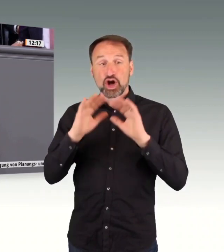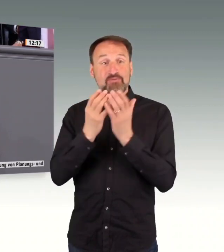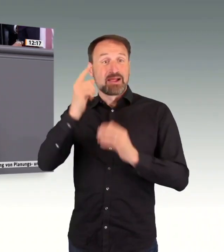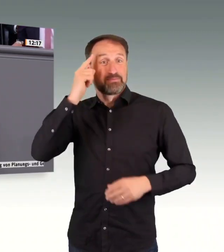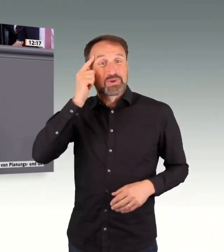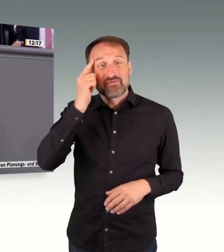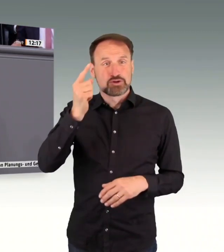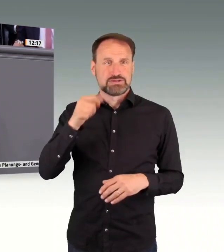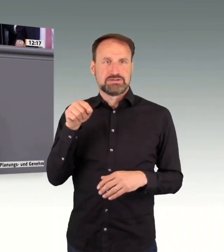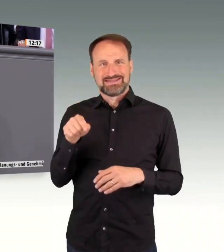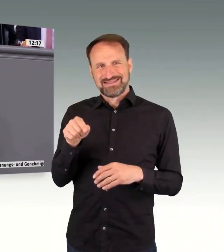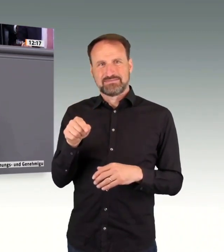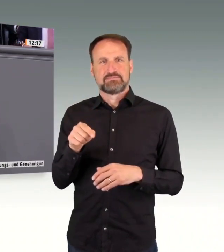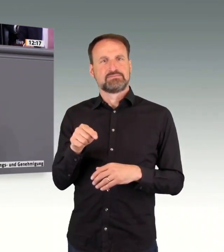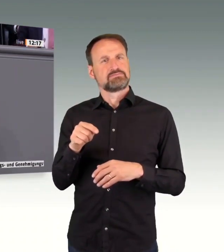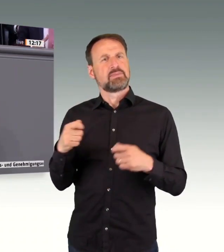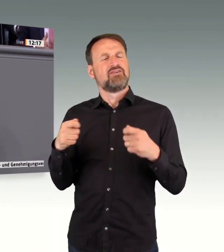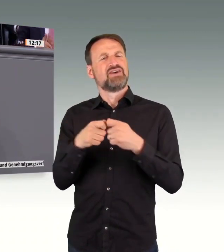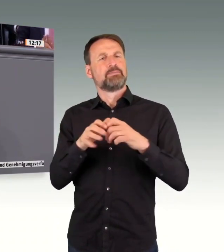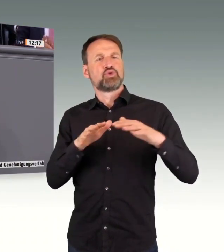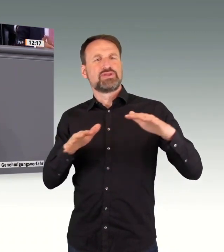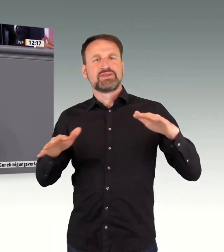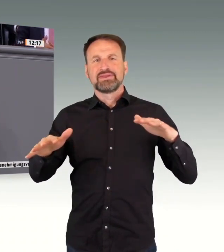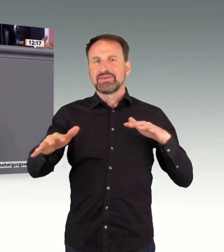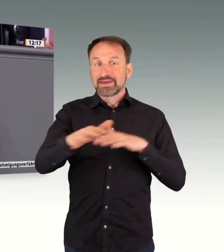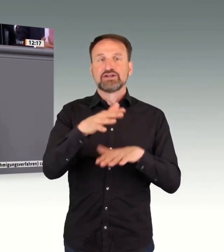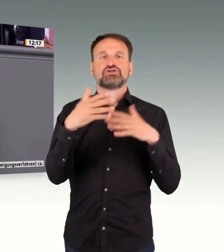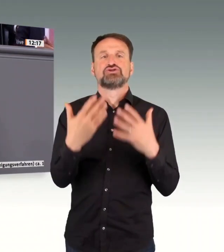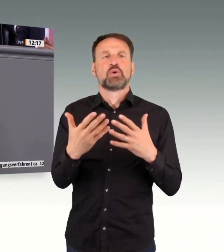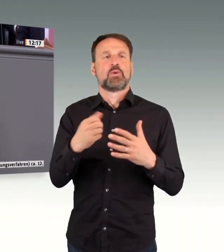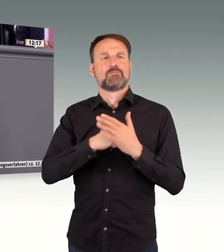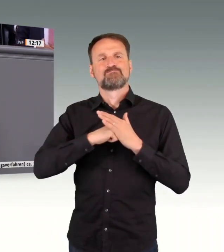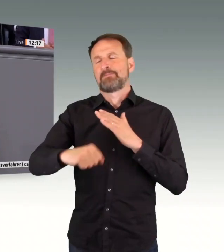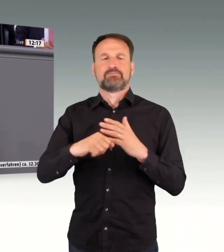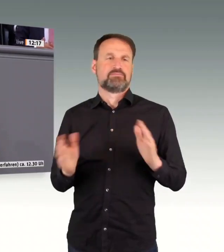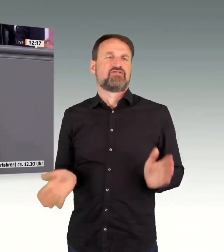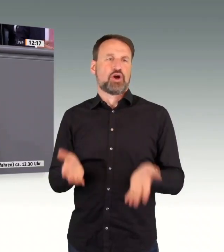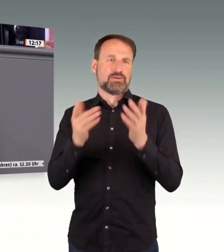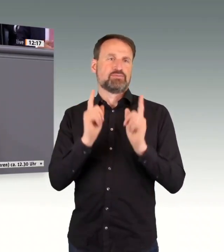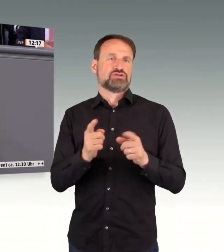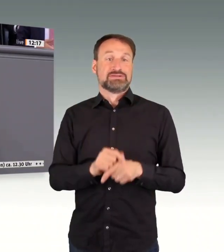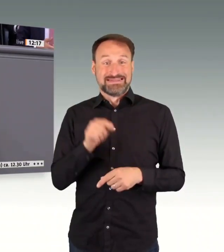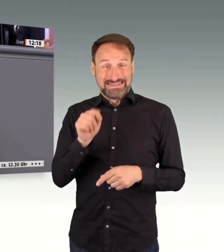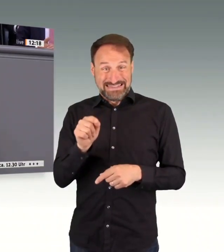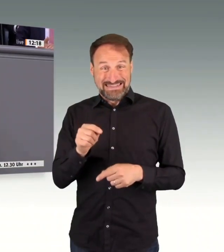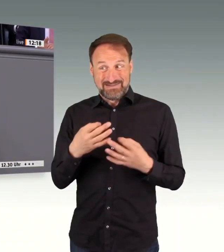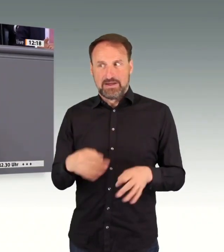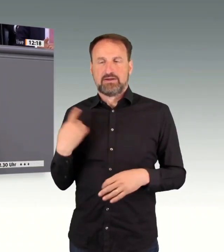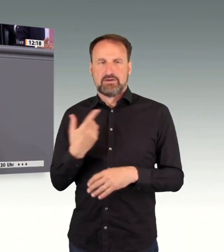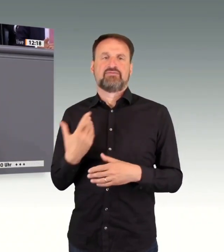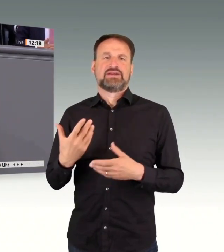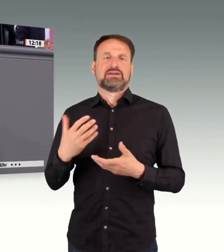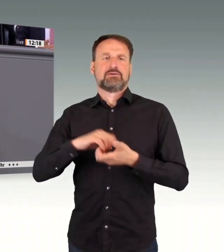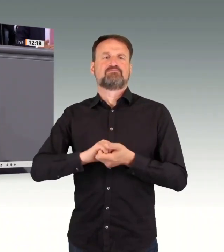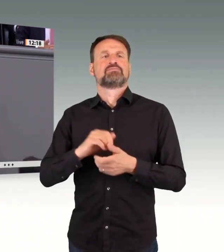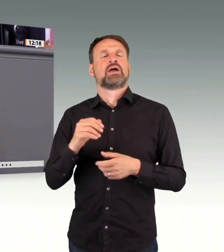Voraussetzungen dafür übrigens nicht auf dem Tisch liegen. Mit der Beschleunigungskommission Schiene macht diese Ampelkoalition einen